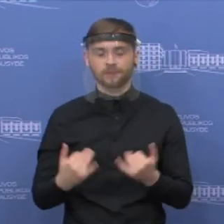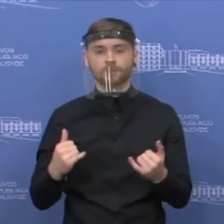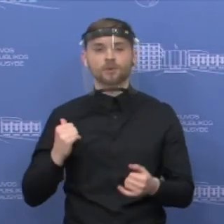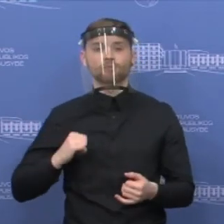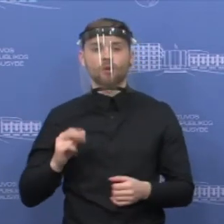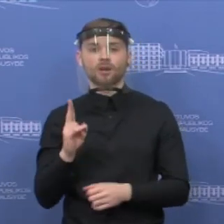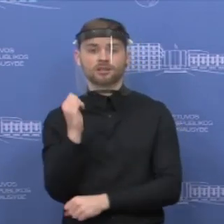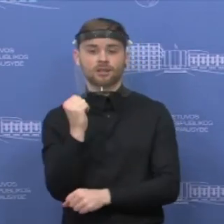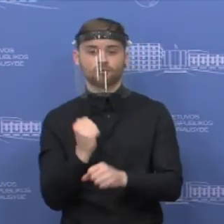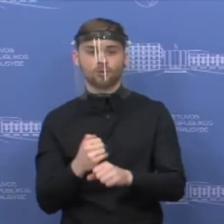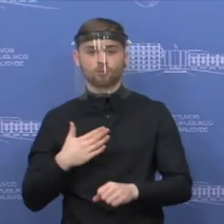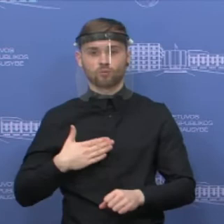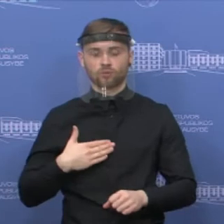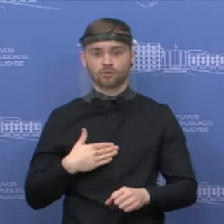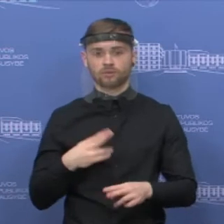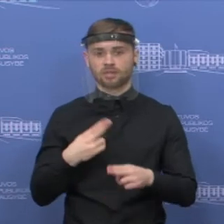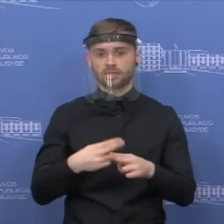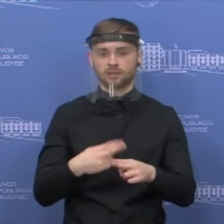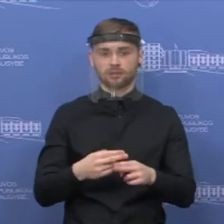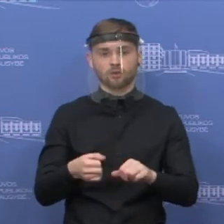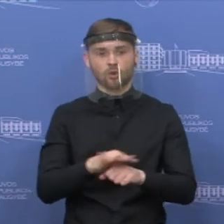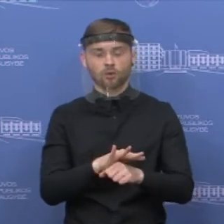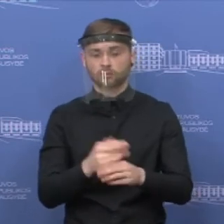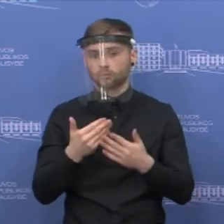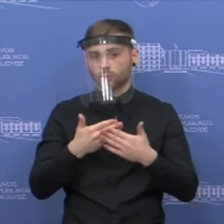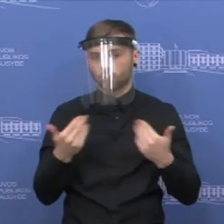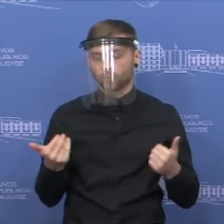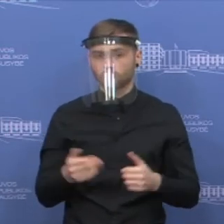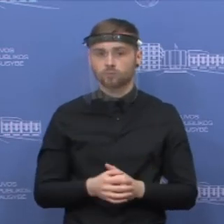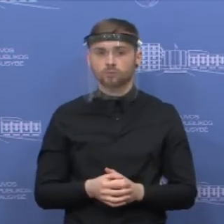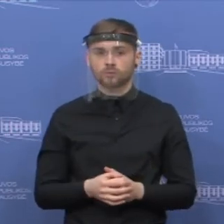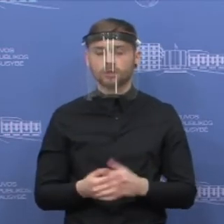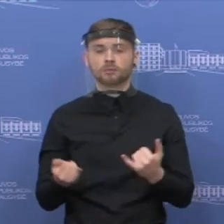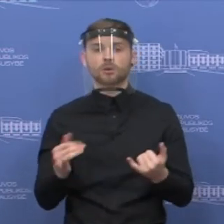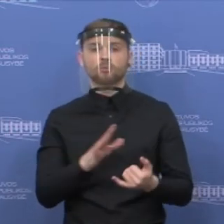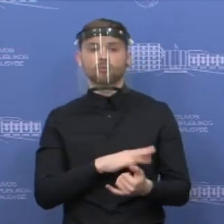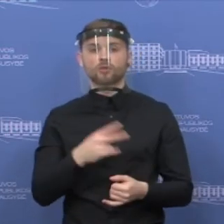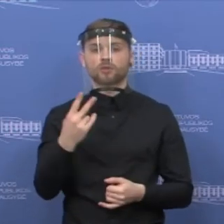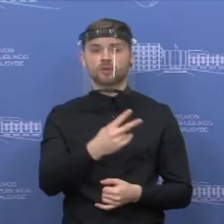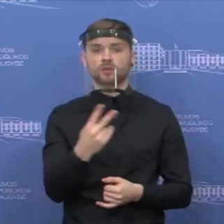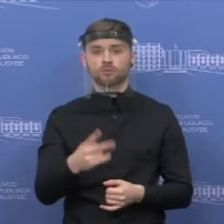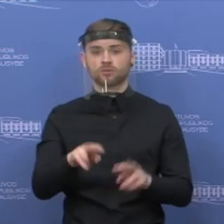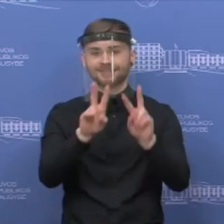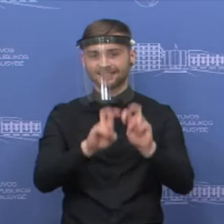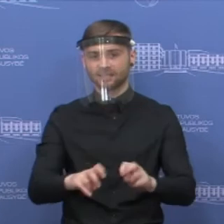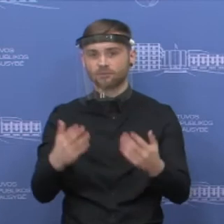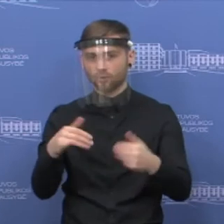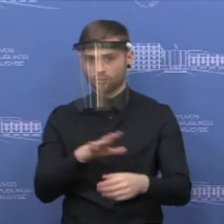pareigūnų neturime. Tai iš viso, per visą karantinų laikotarpį buvo atlikti 22 tyrimai.